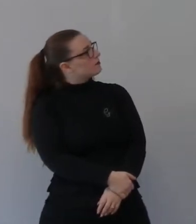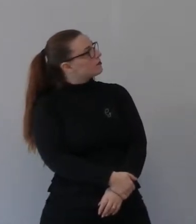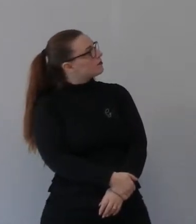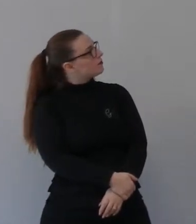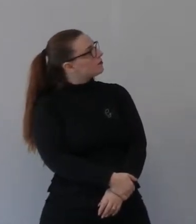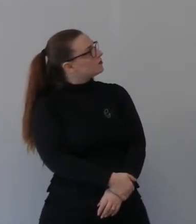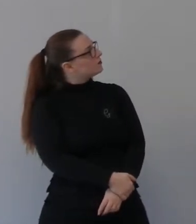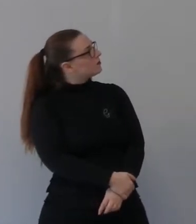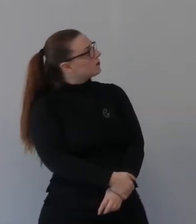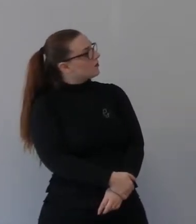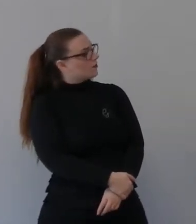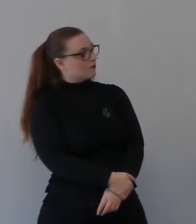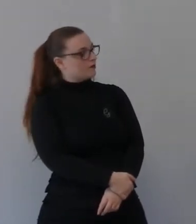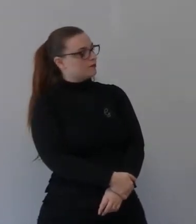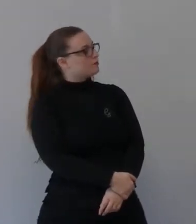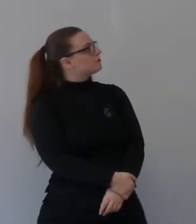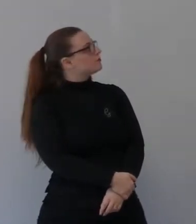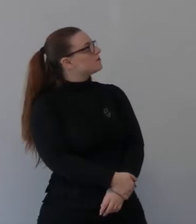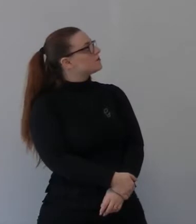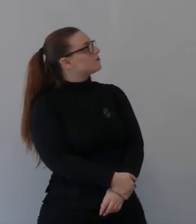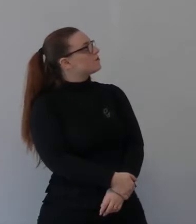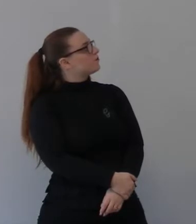Per cui è uguale. Avanti.